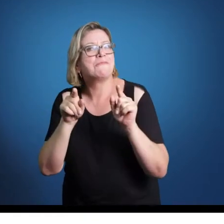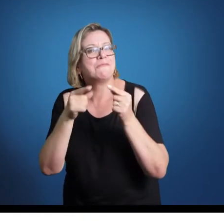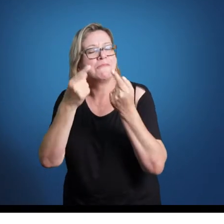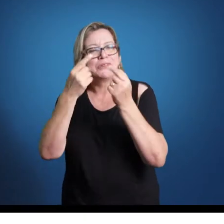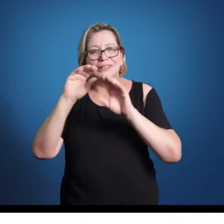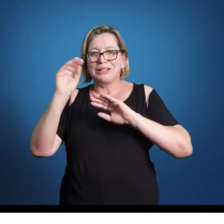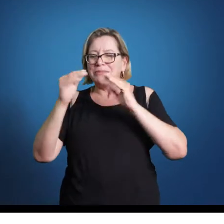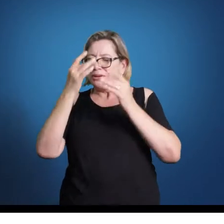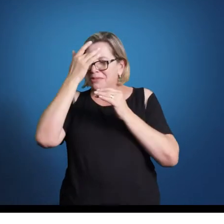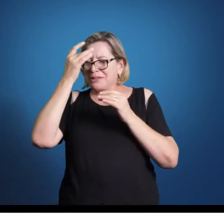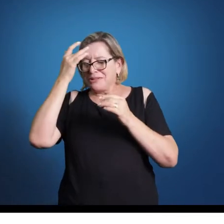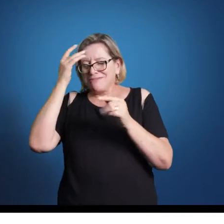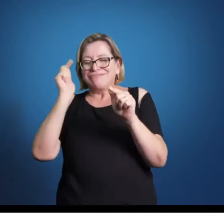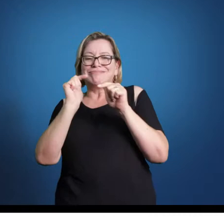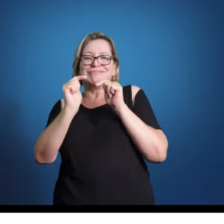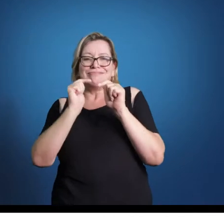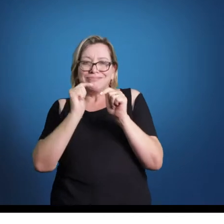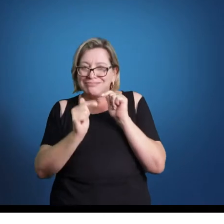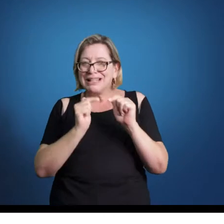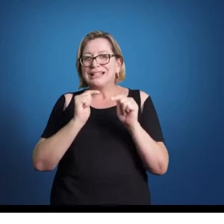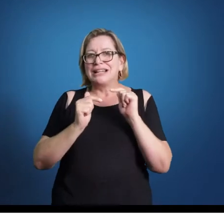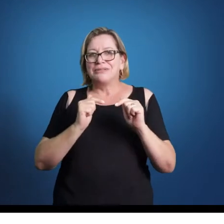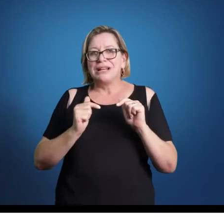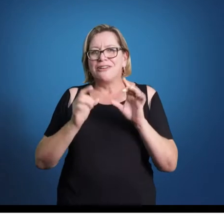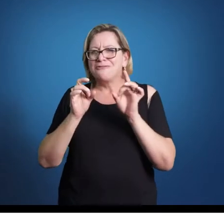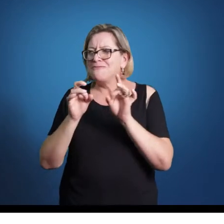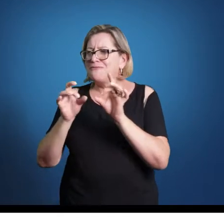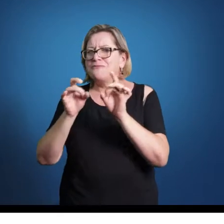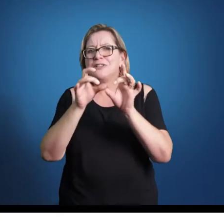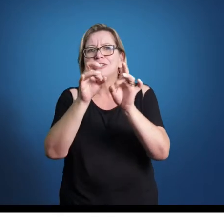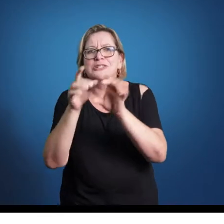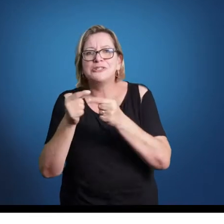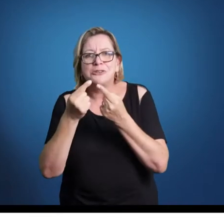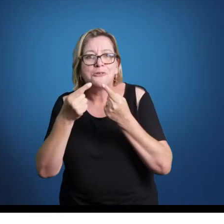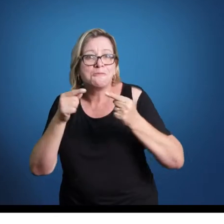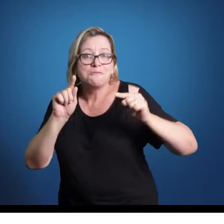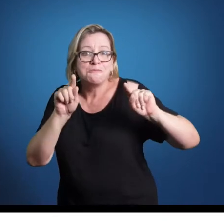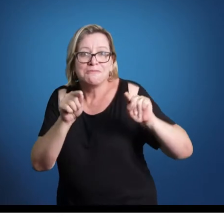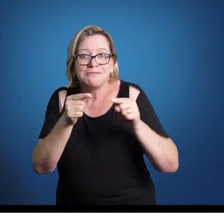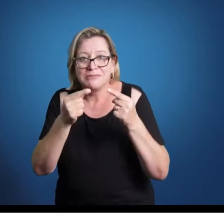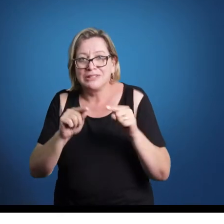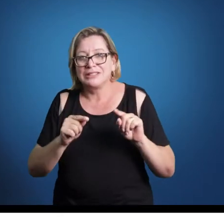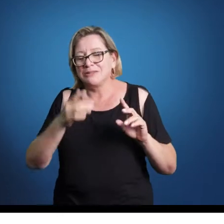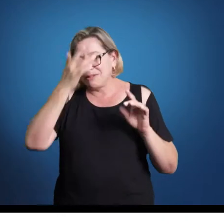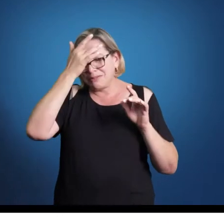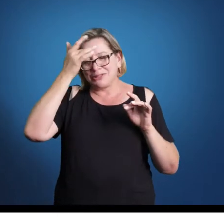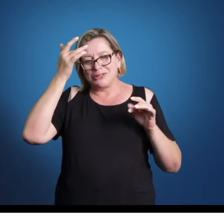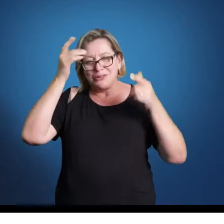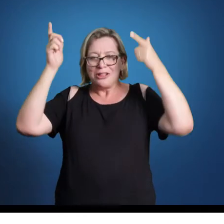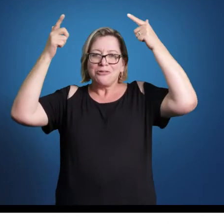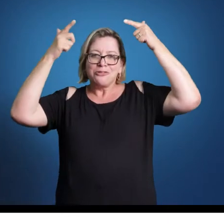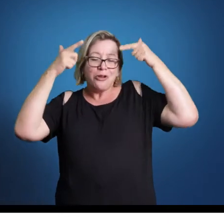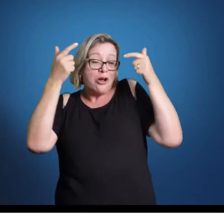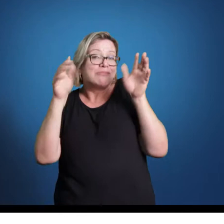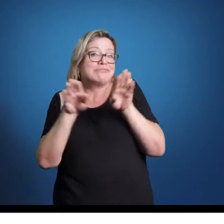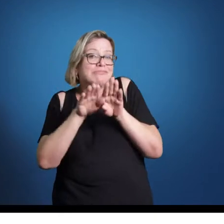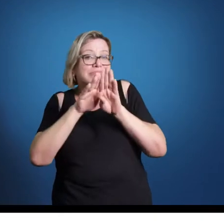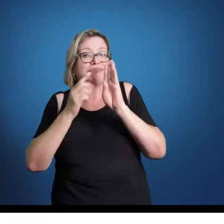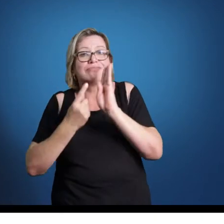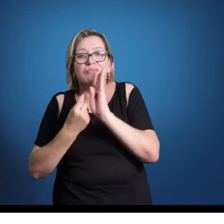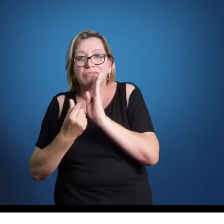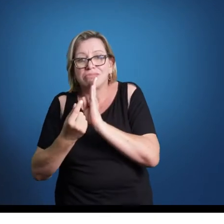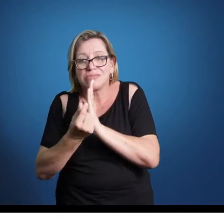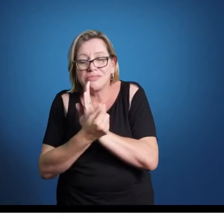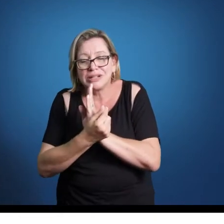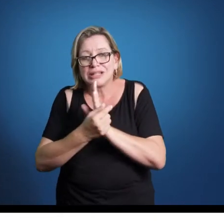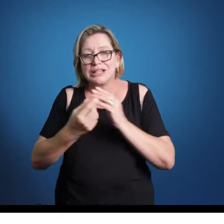vendiam obras tanto para a corte quanto para outros nobres ou outros burgueses que na cidade habitavam. Viena era